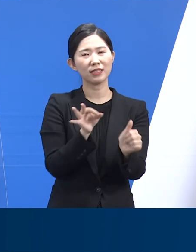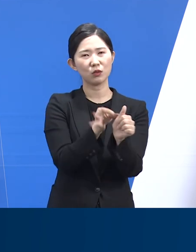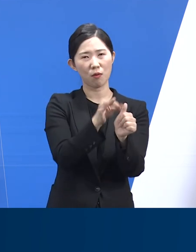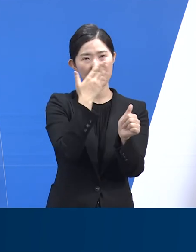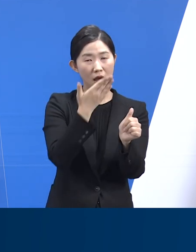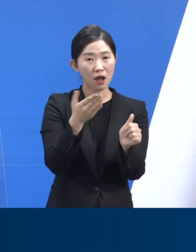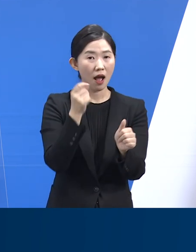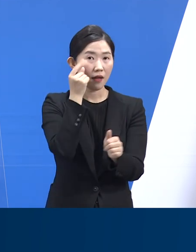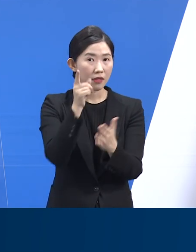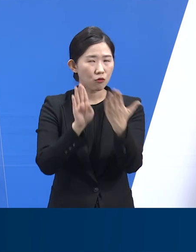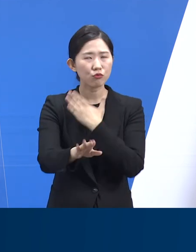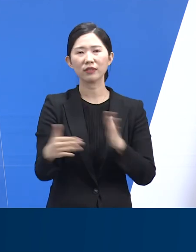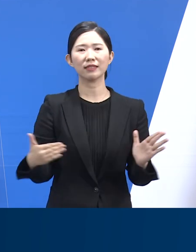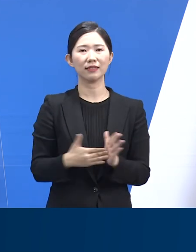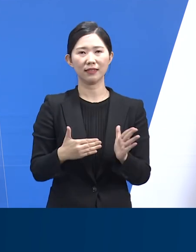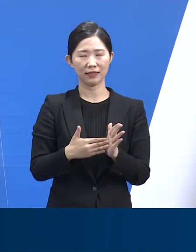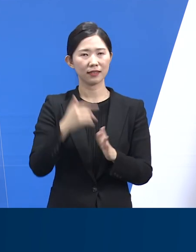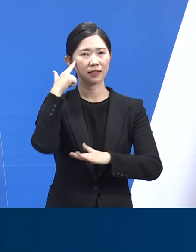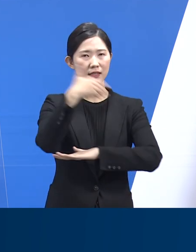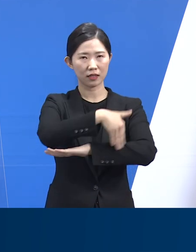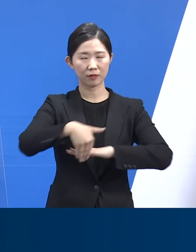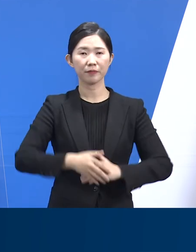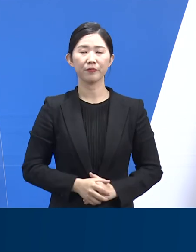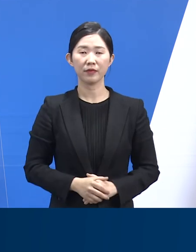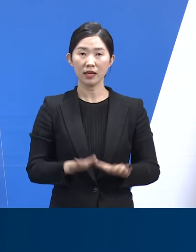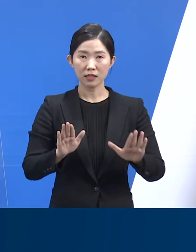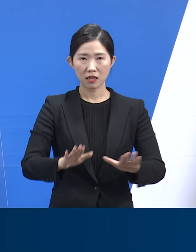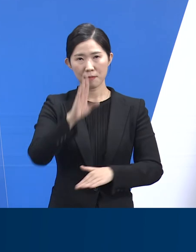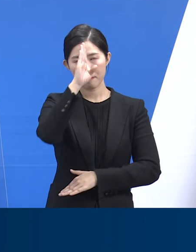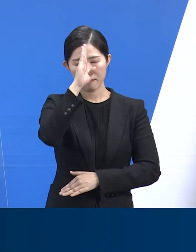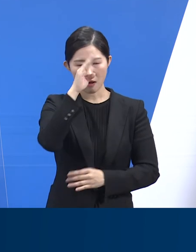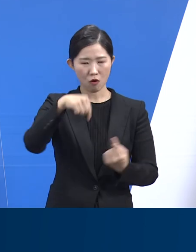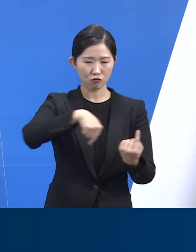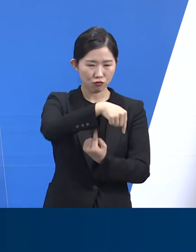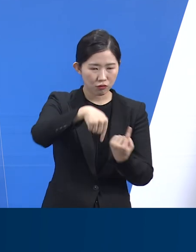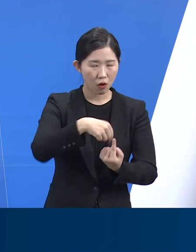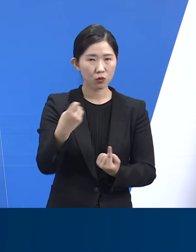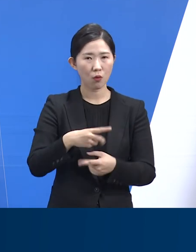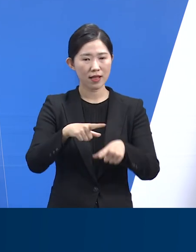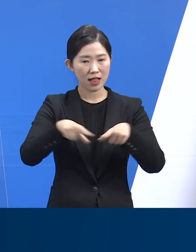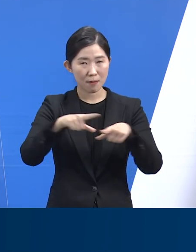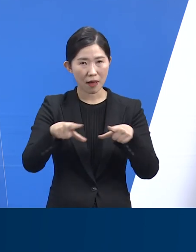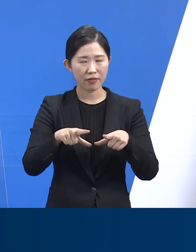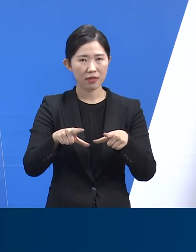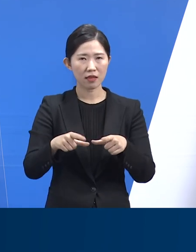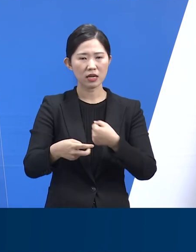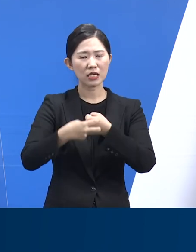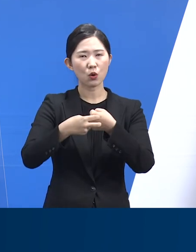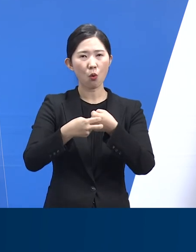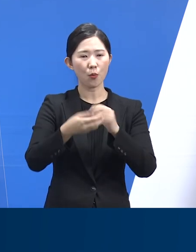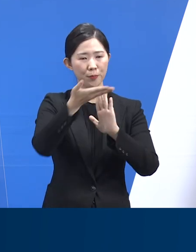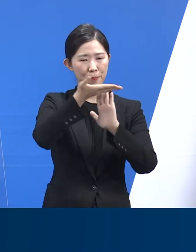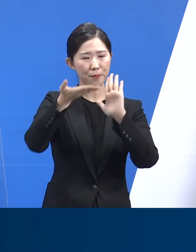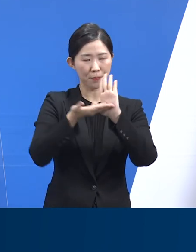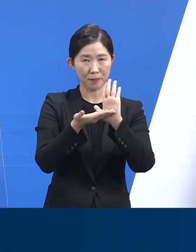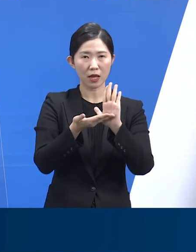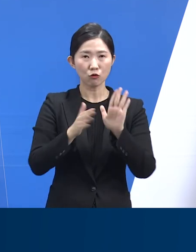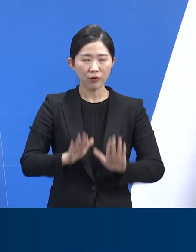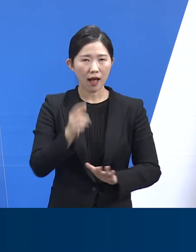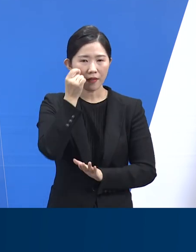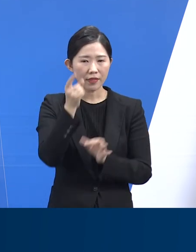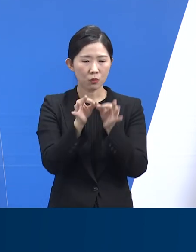격리 업무 해제, 대면 진료 인프라 확충, 중증 병상 체계 구축 등 일반 의료 체계로의 단계적 전환을 철저히 준비하여